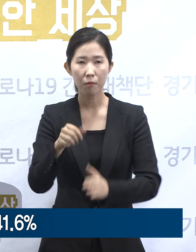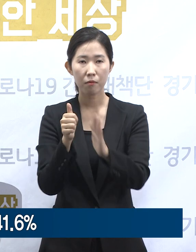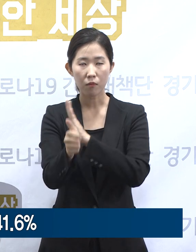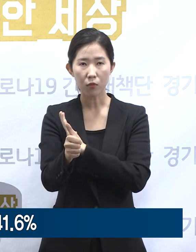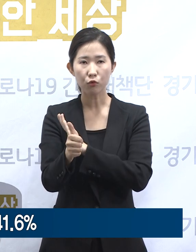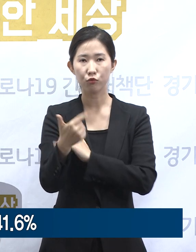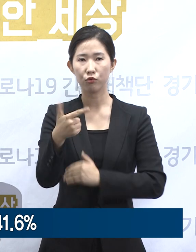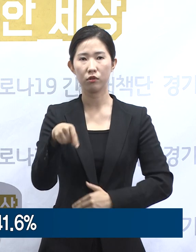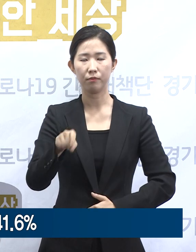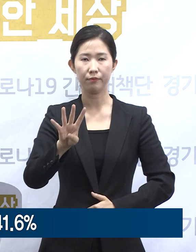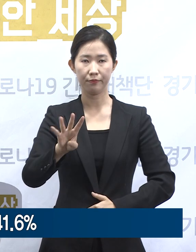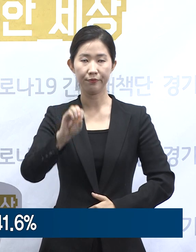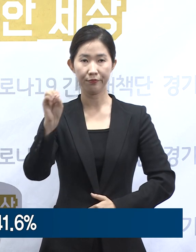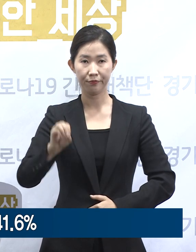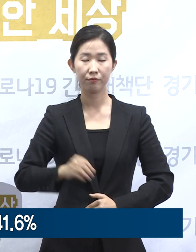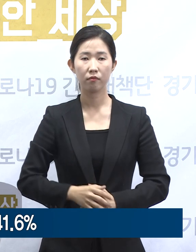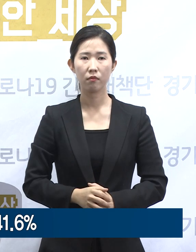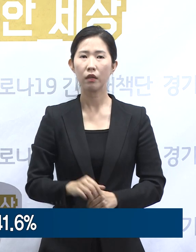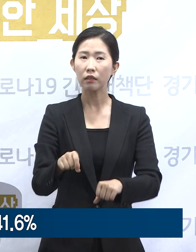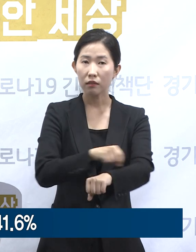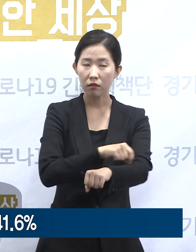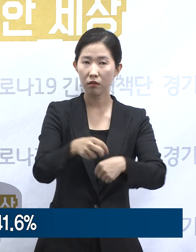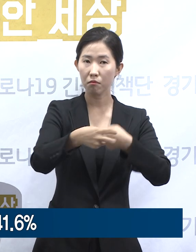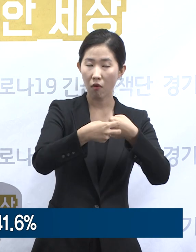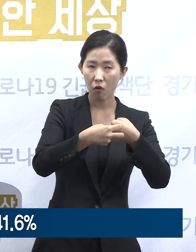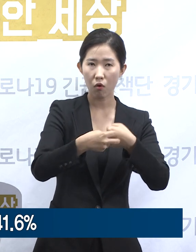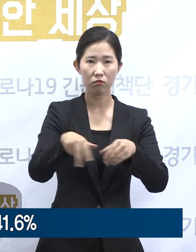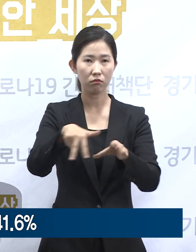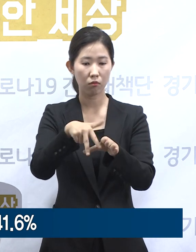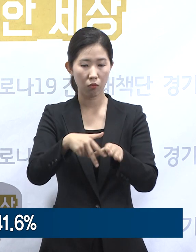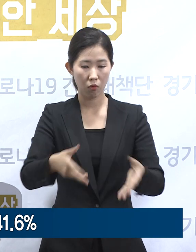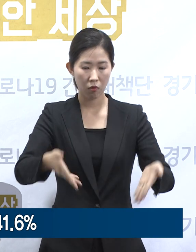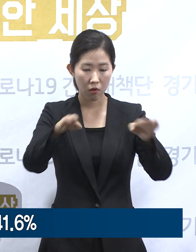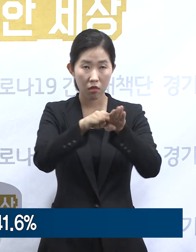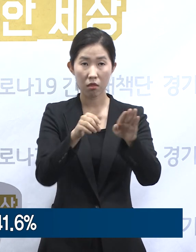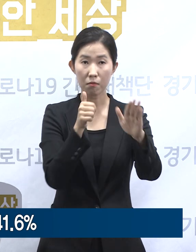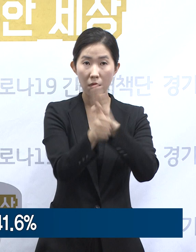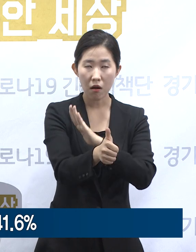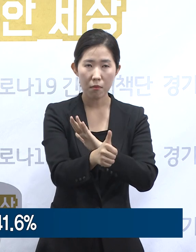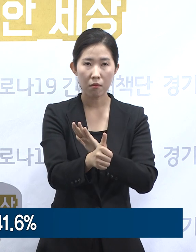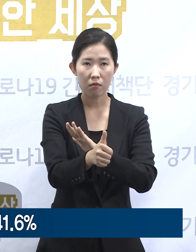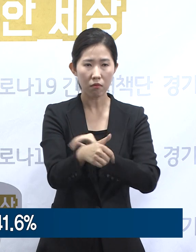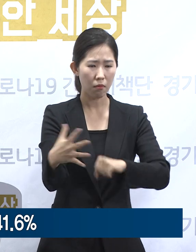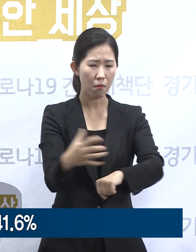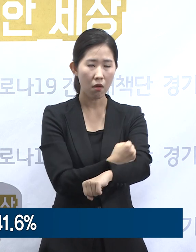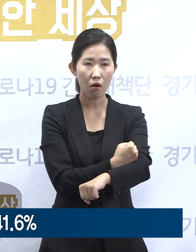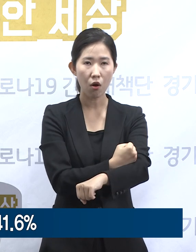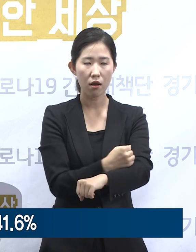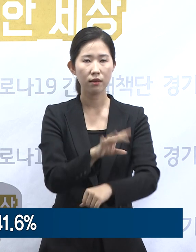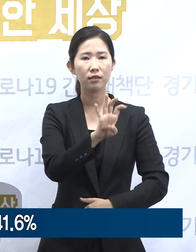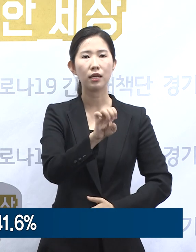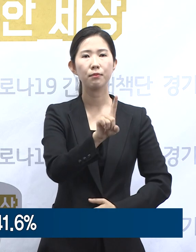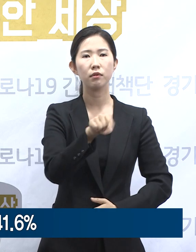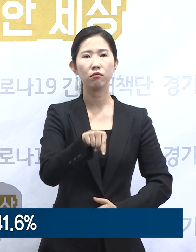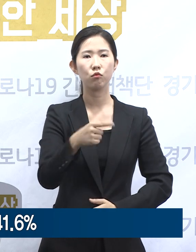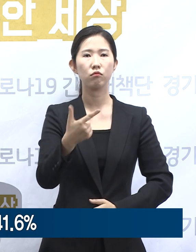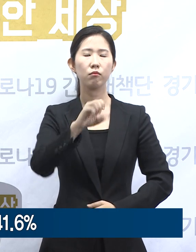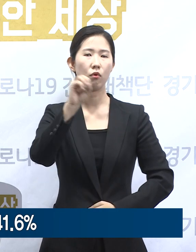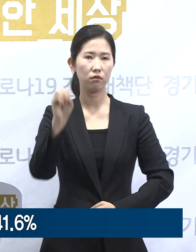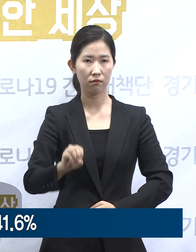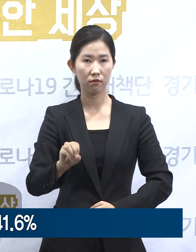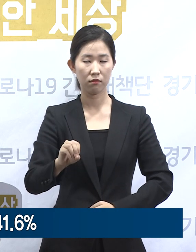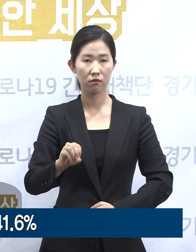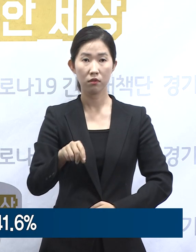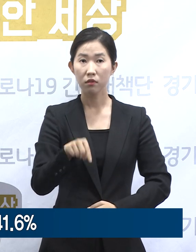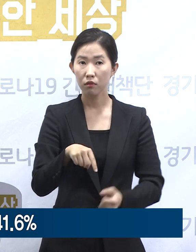병의원 요양원 종교시설과 관련된 집단 감염 발생이 전체 확진자의 41.6%를 차지했으며